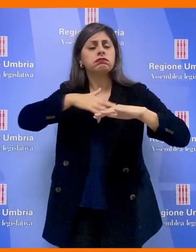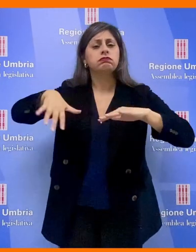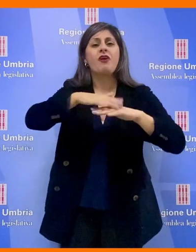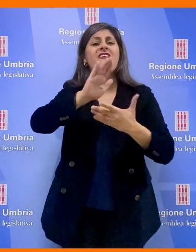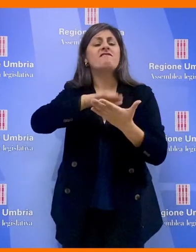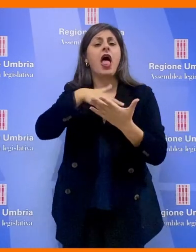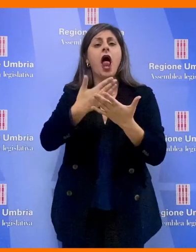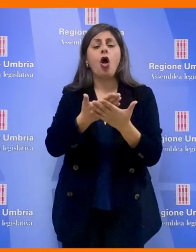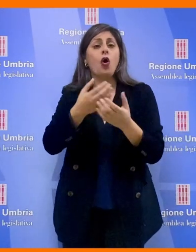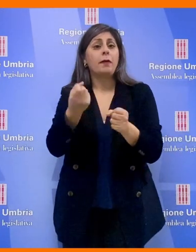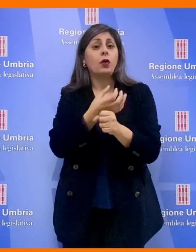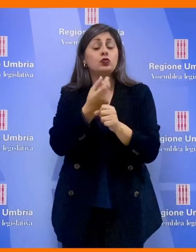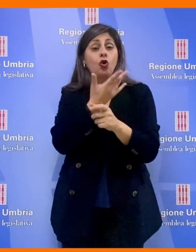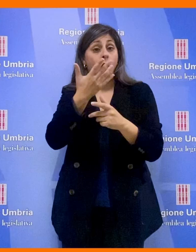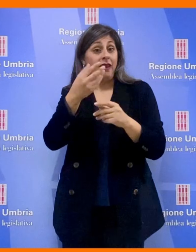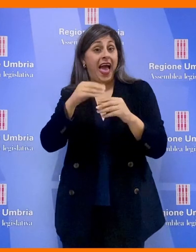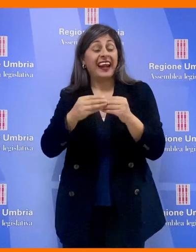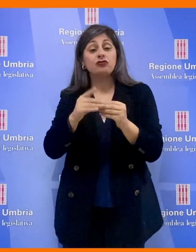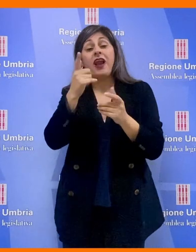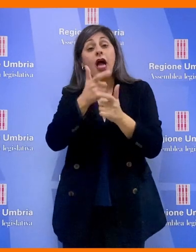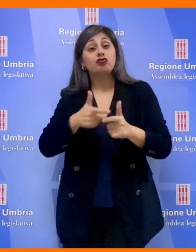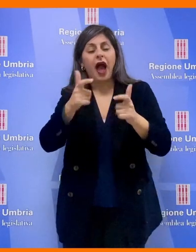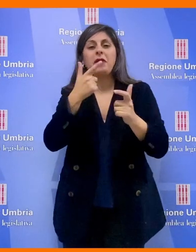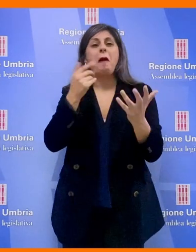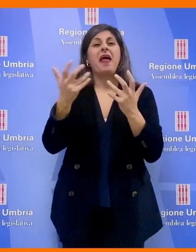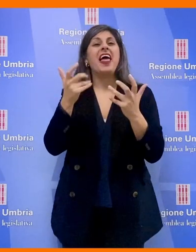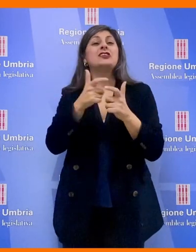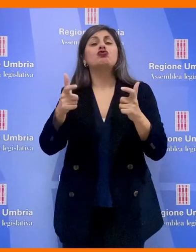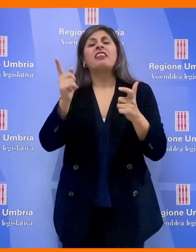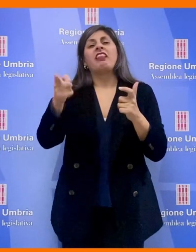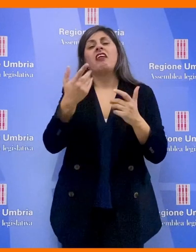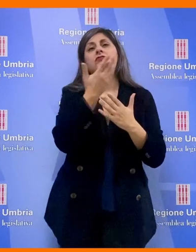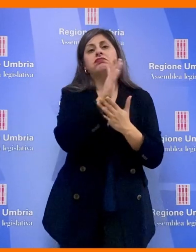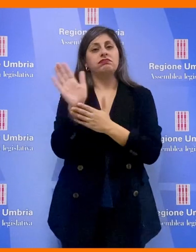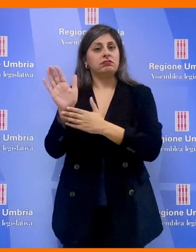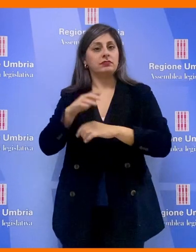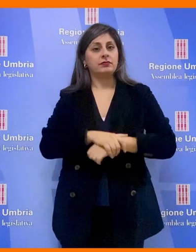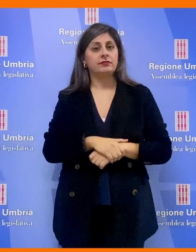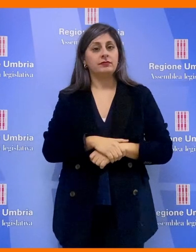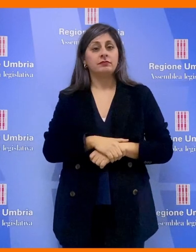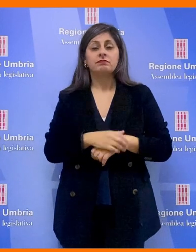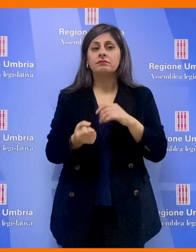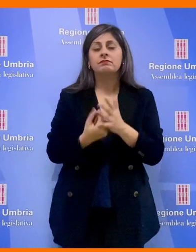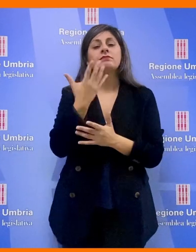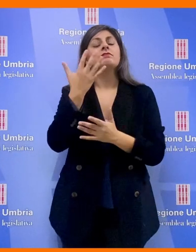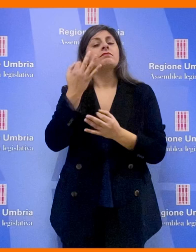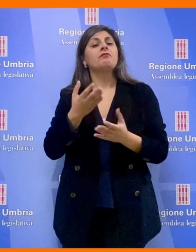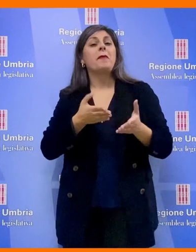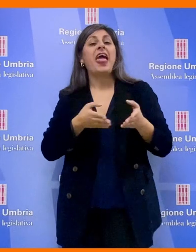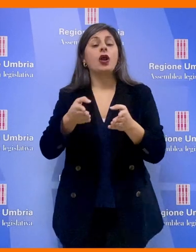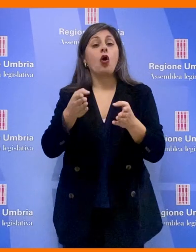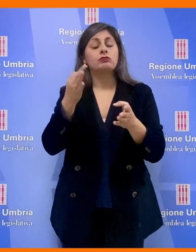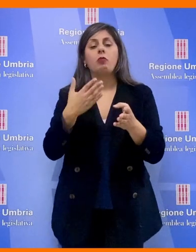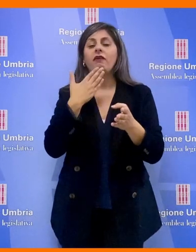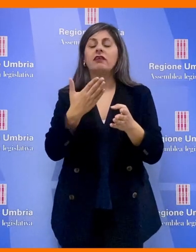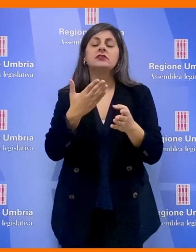valore della produzione artigianale della ceramica e delle bellezze delle nostre città. L'istituzione dei percorsi avviene su iniziativa dei